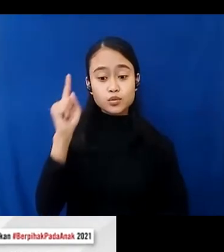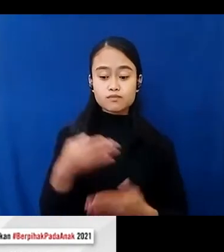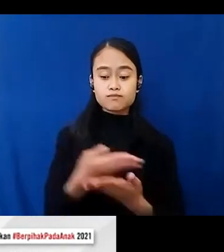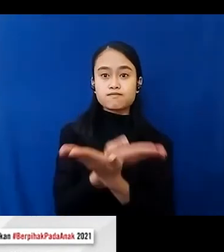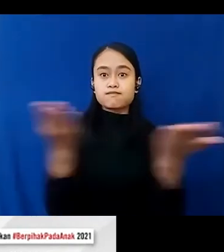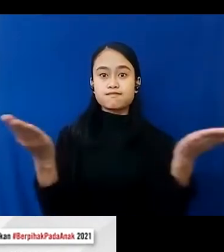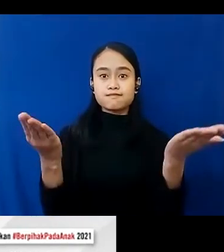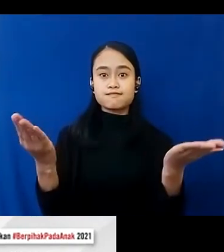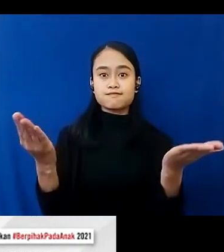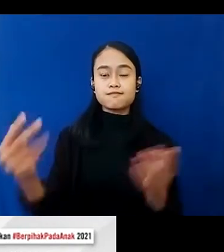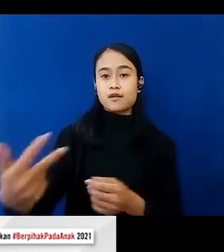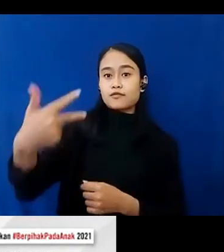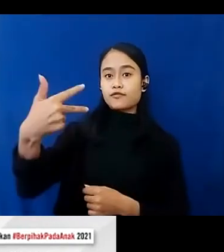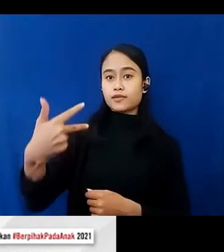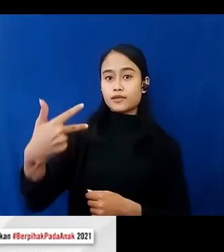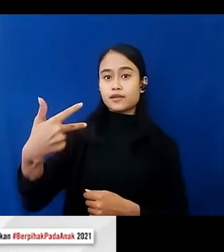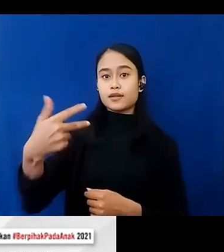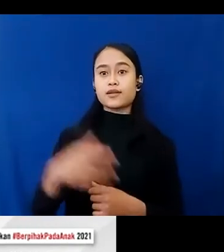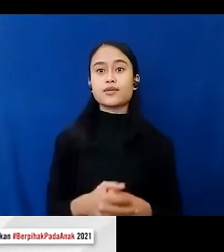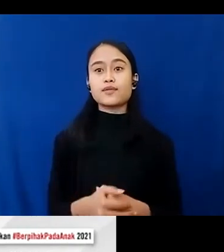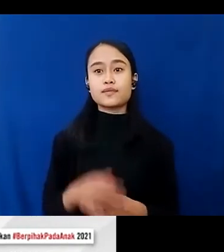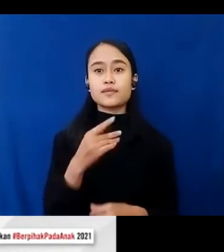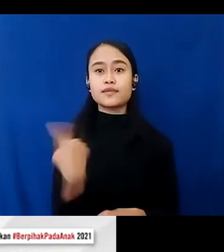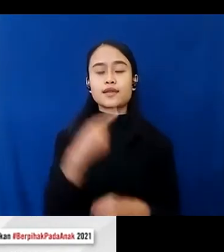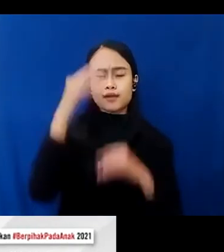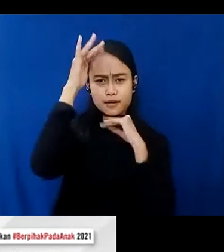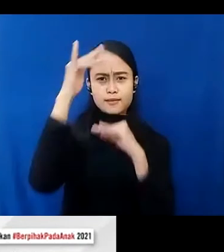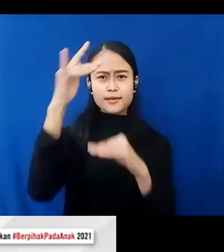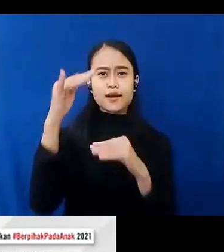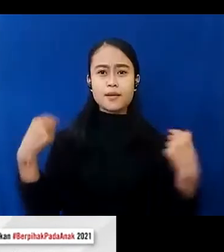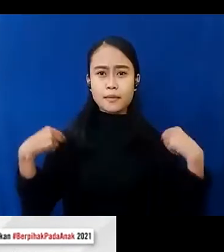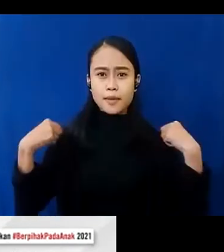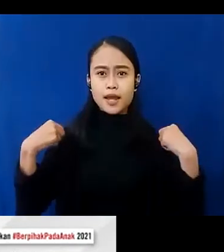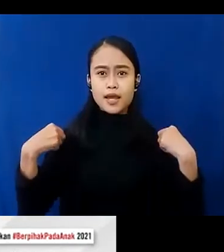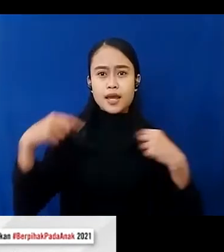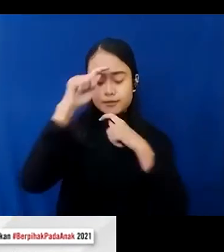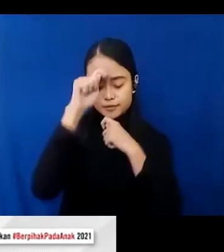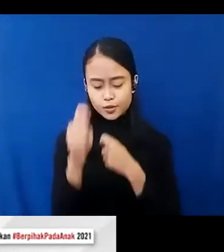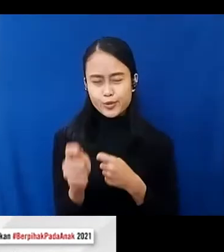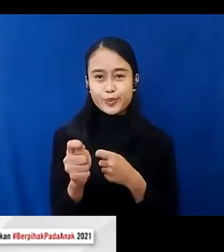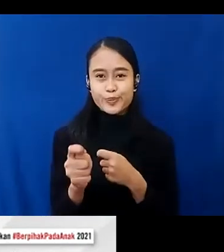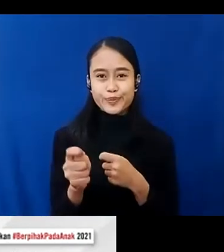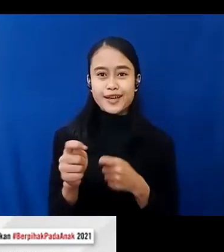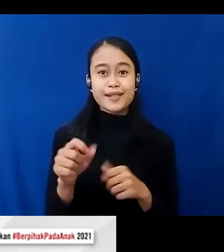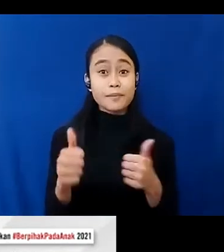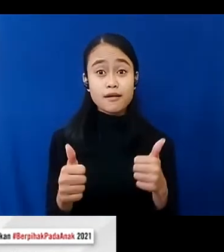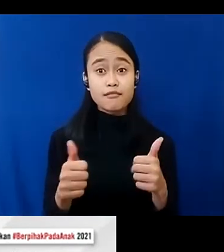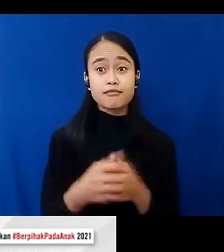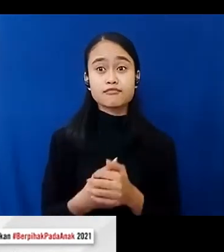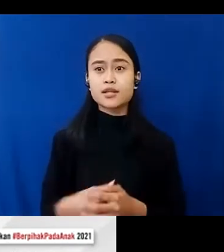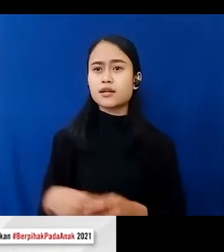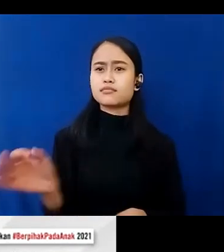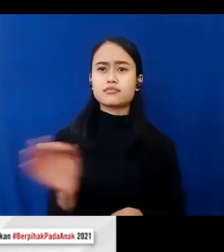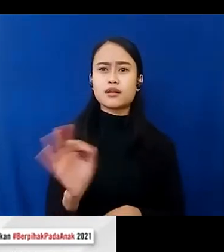kamera, ini kami berharap untuk mengenakan pakaian yang sopan dan juga rapi dan juga jangan sampai ada